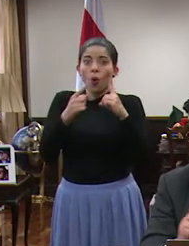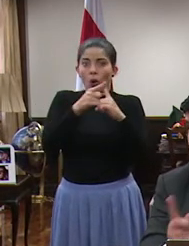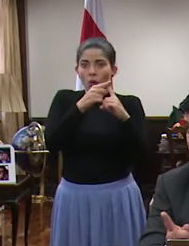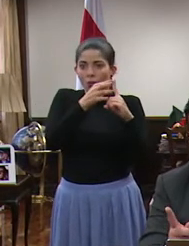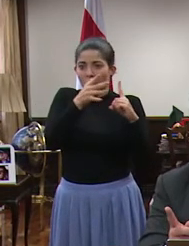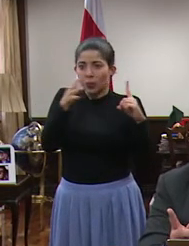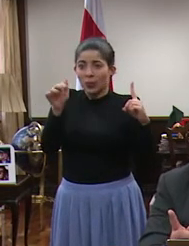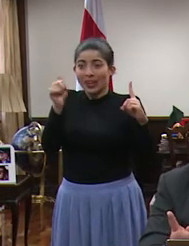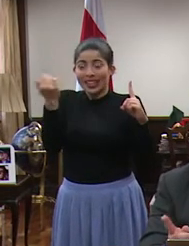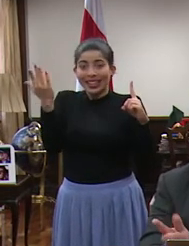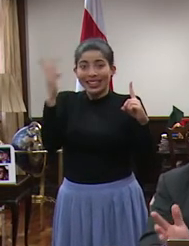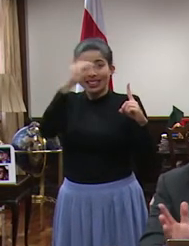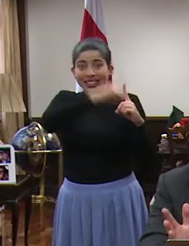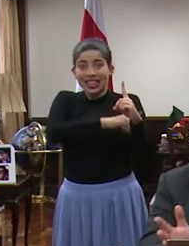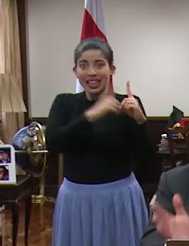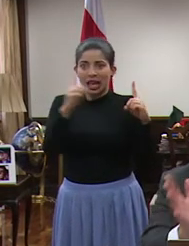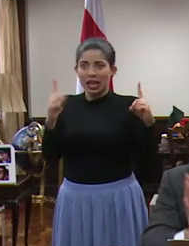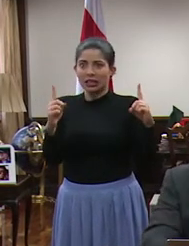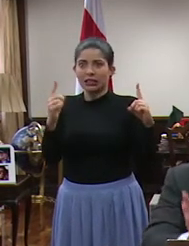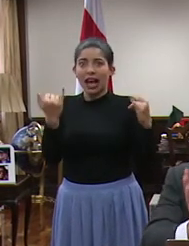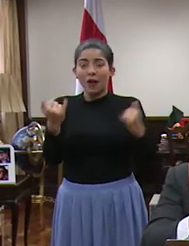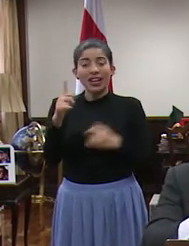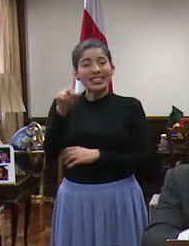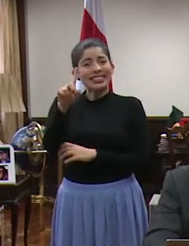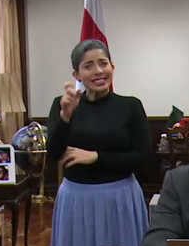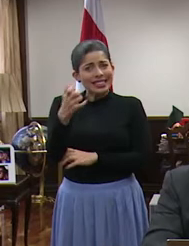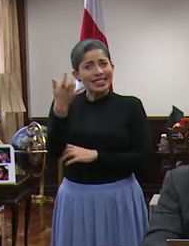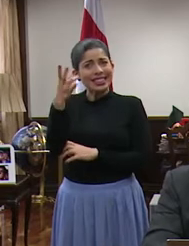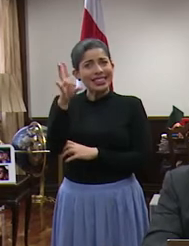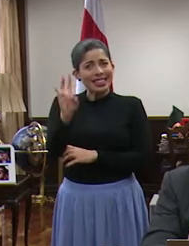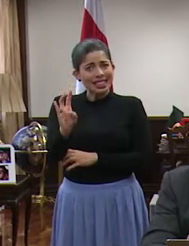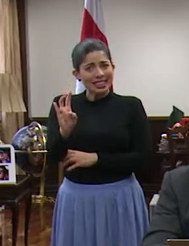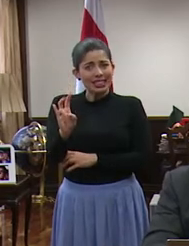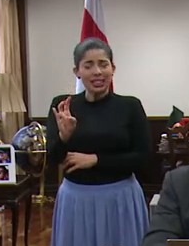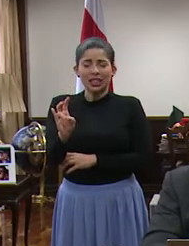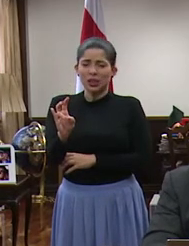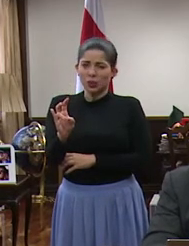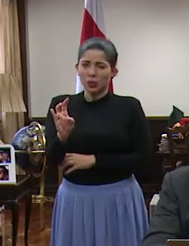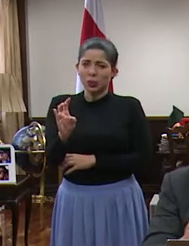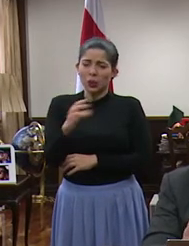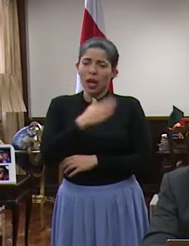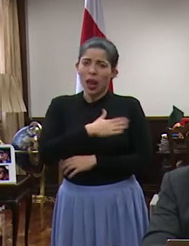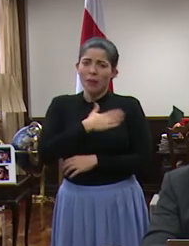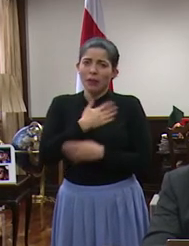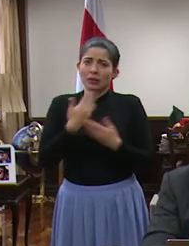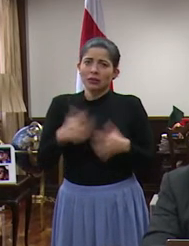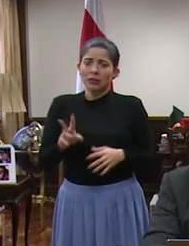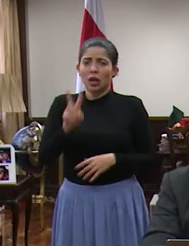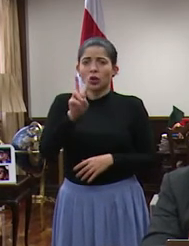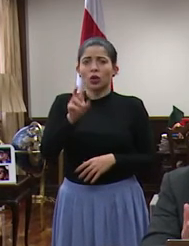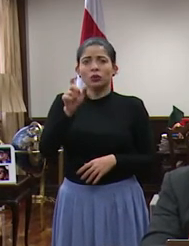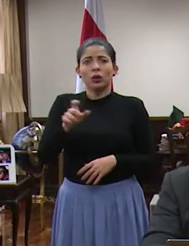15 días después ya tenemos 117 y lamentablemente dos personas adultas mayores que han